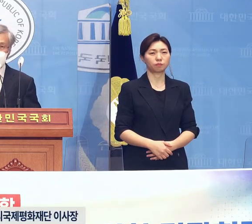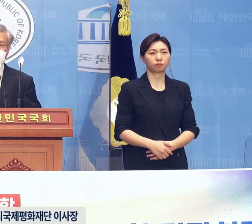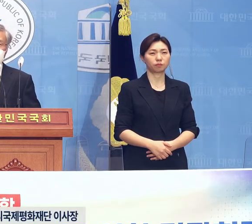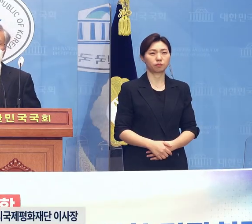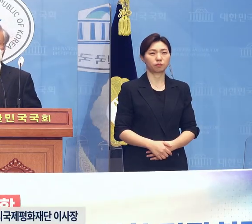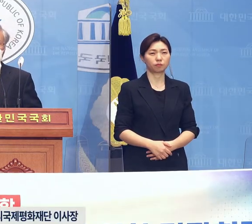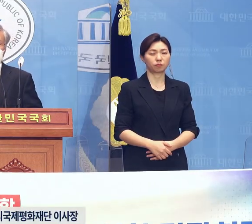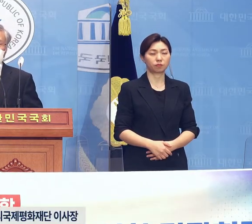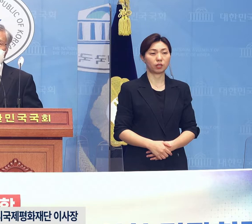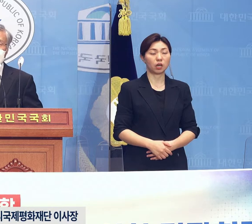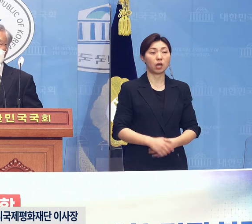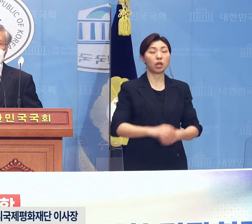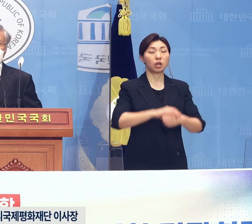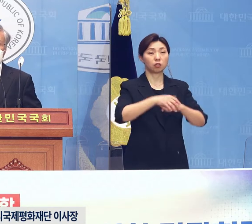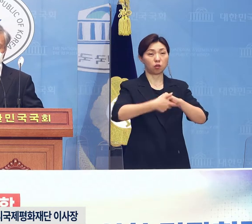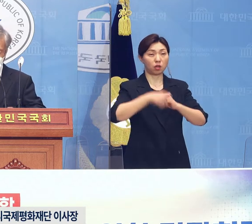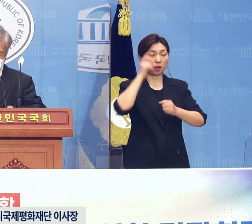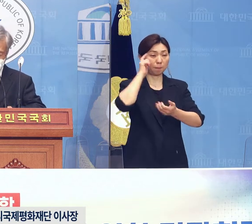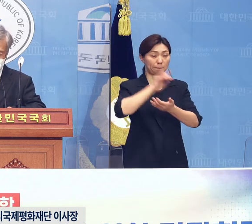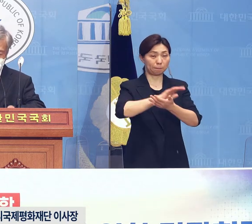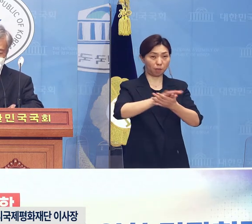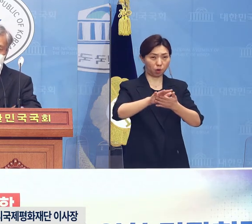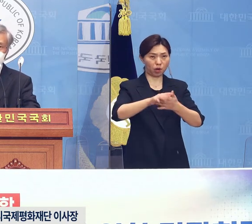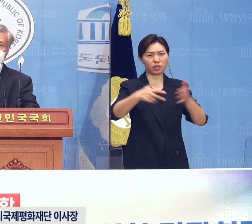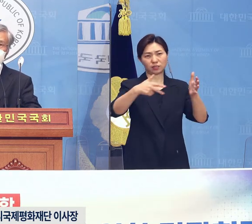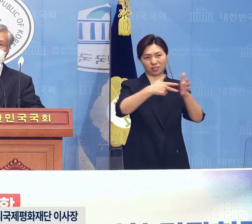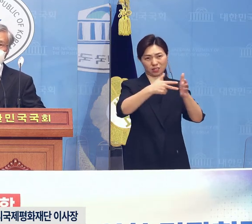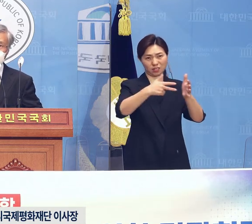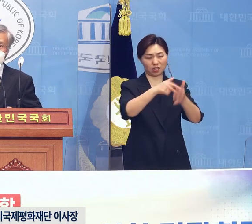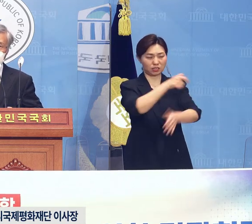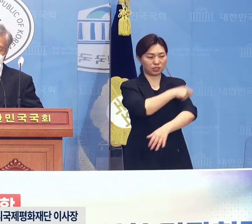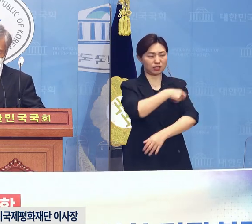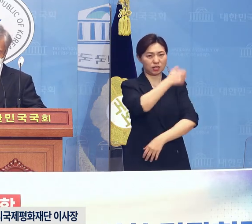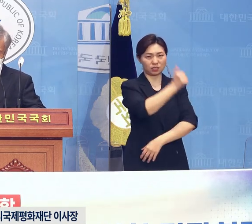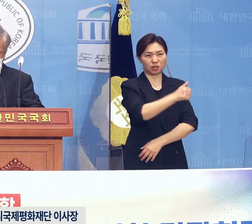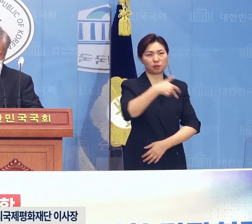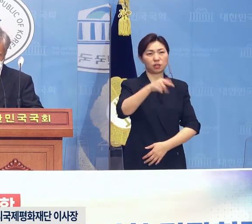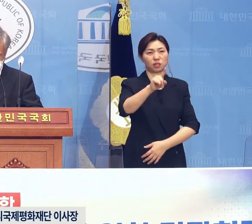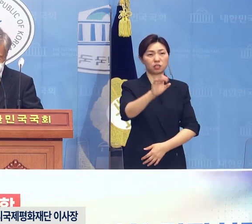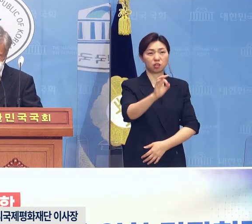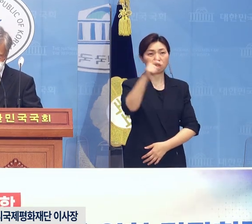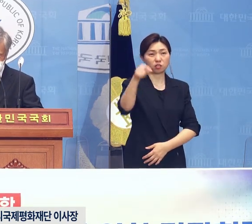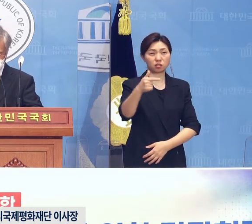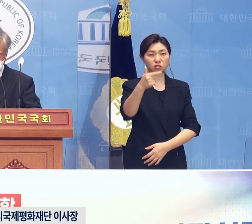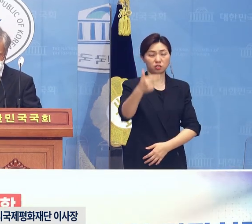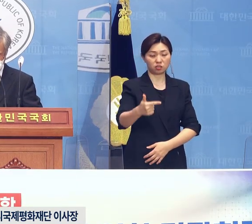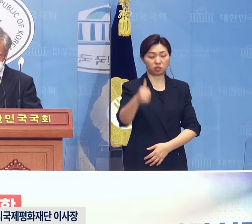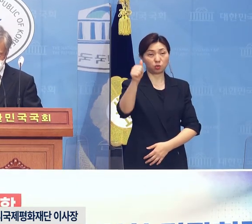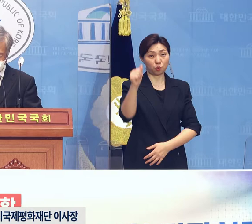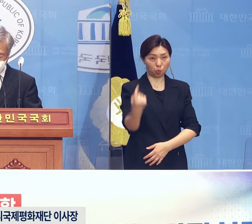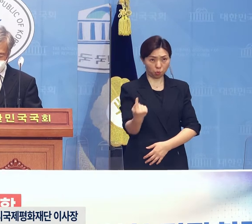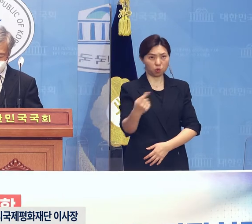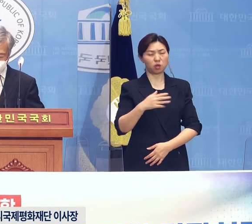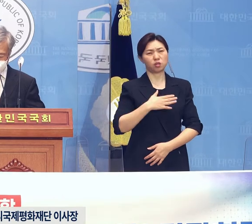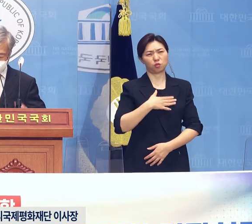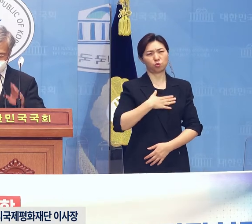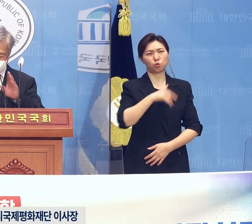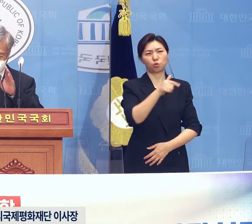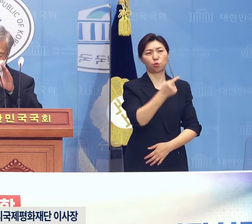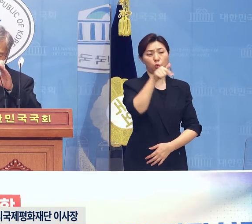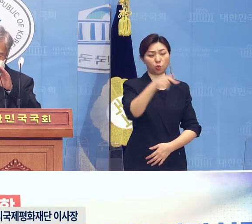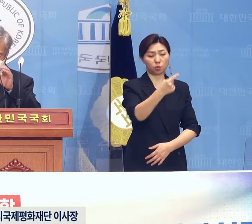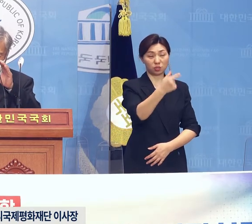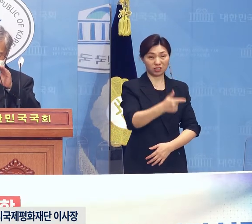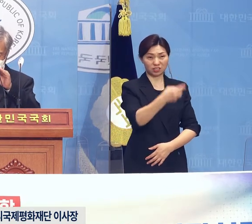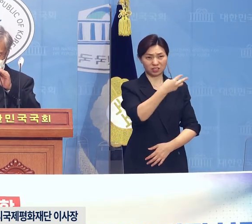이사장인 전 구도입니다. 저도 역시 노블리 사건 피해자 유족입니다. 노블리 사건